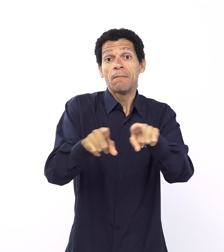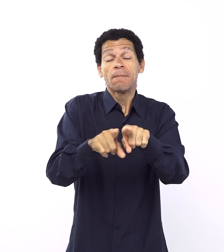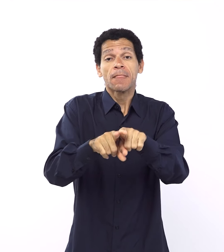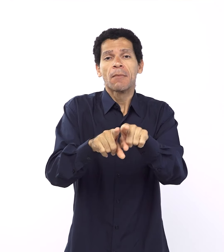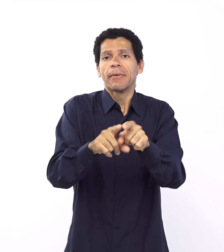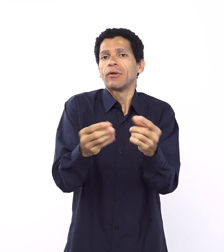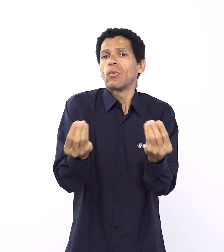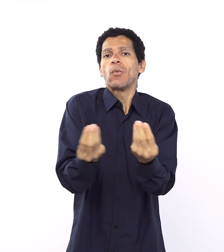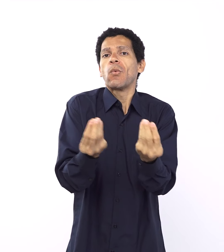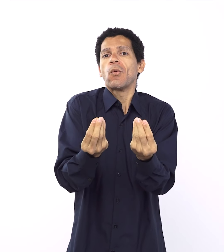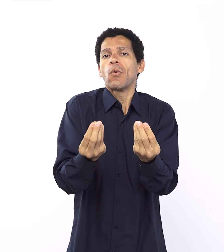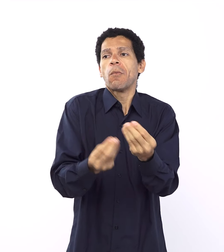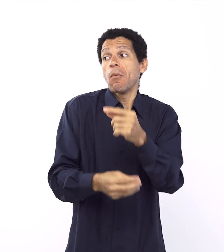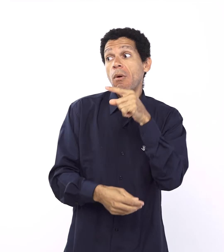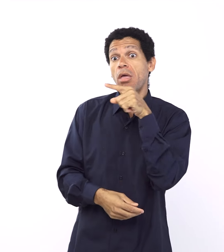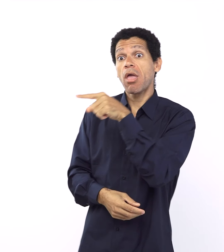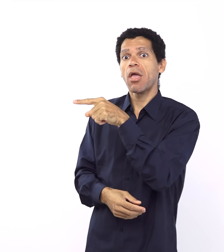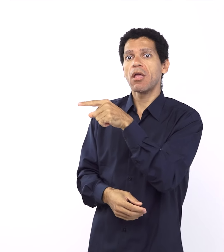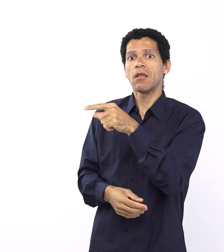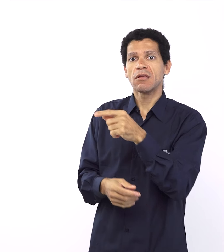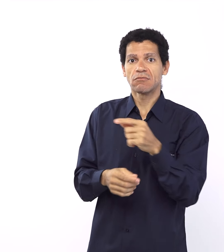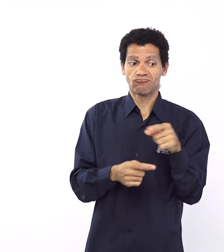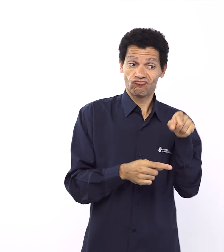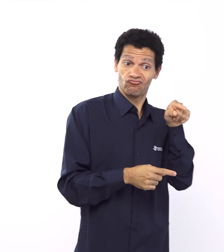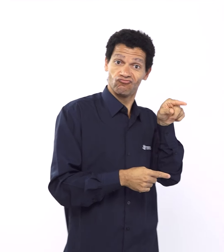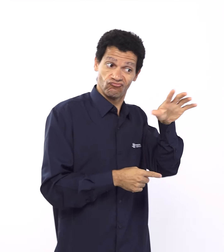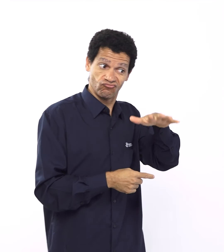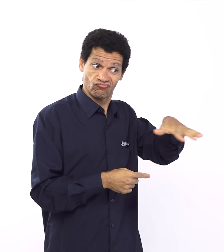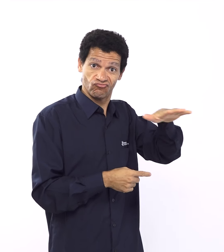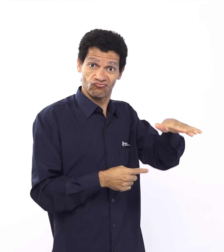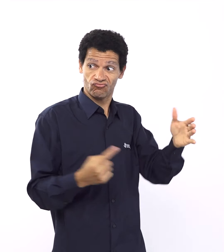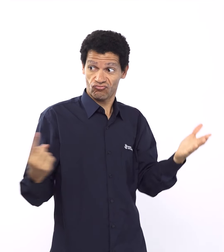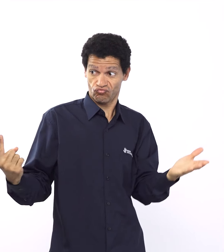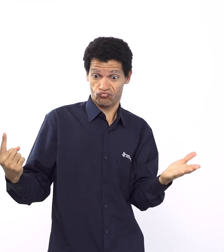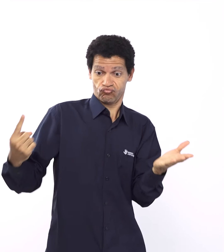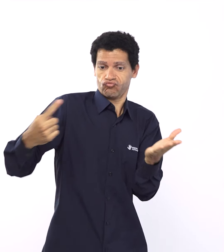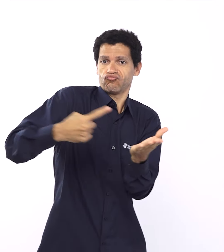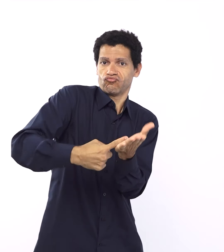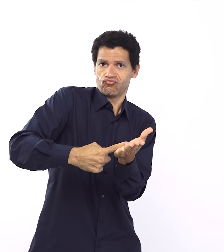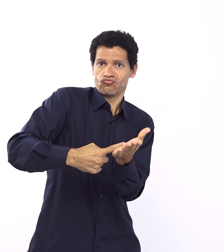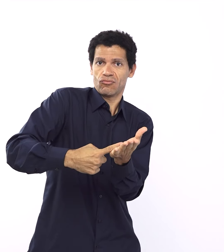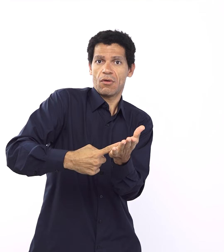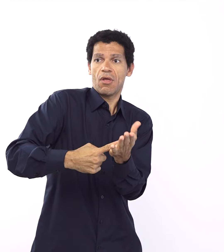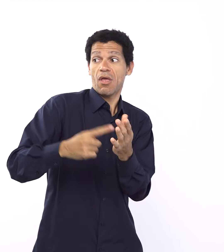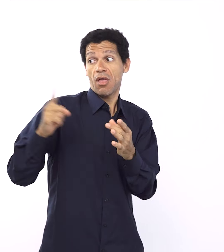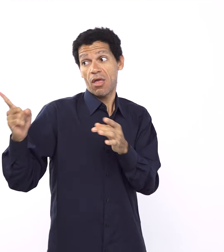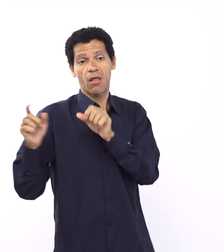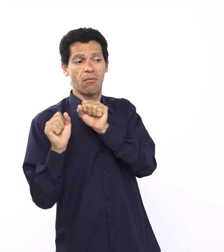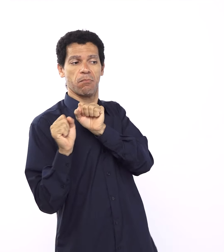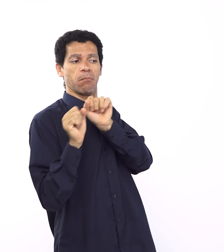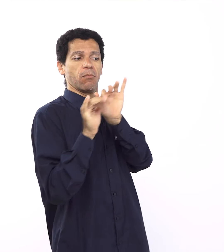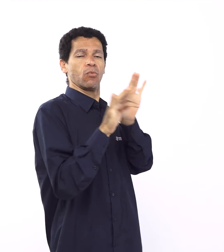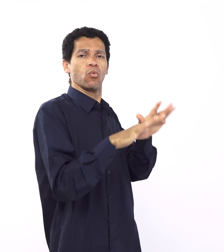alguma maneira, abençoou aquelas pessoas que estão entrando em aliança com ele. uma descrição do que se fosse